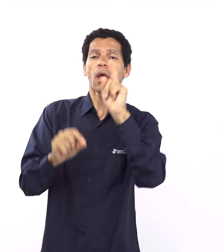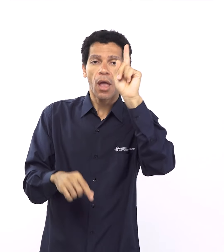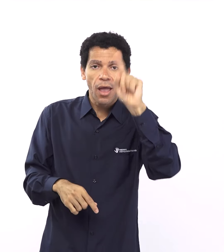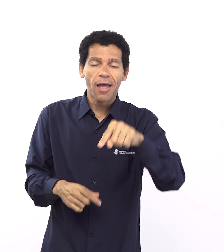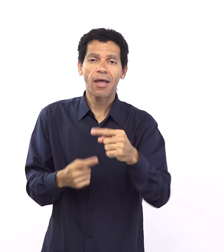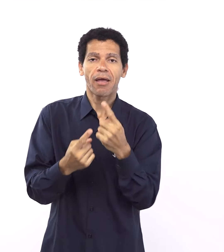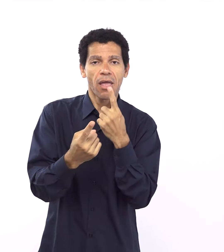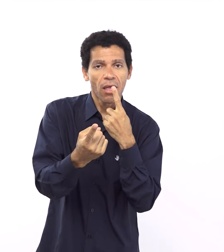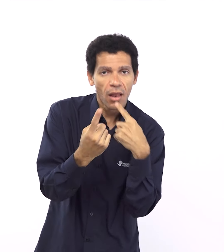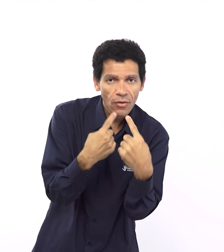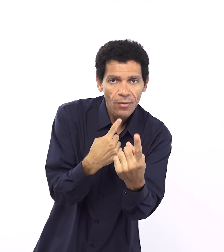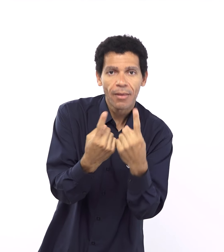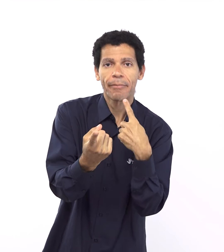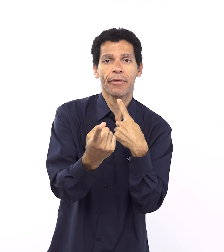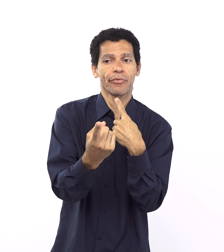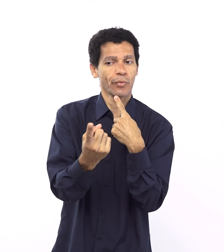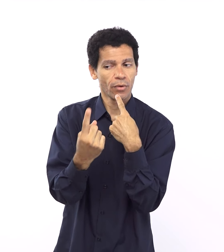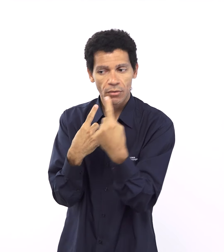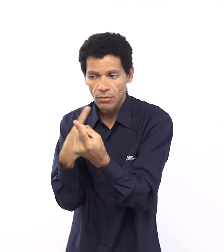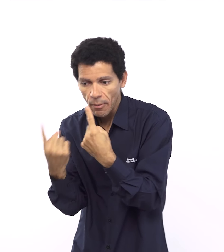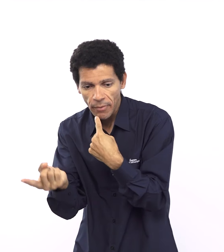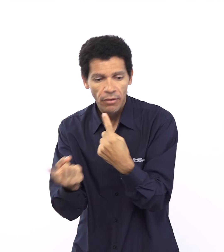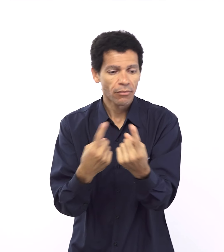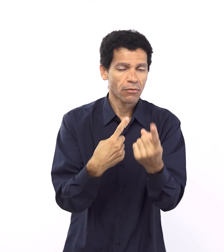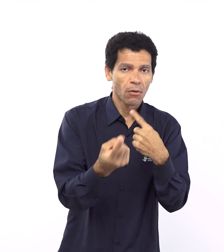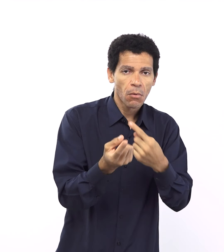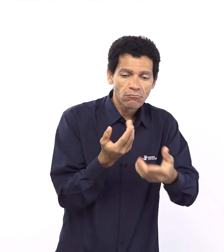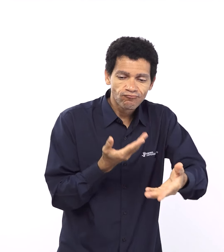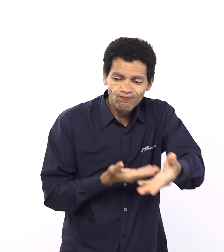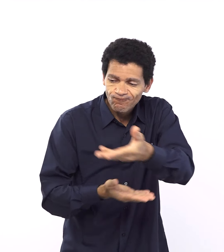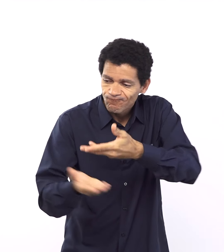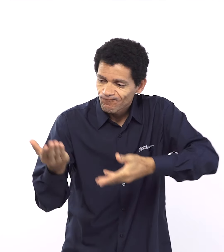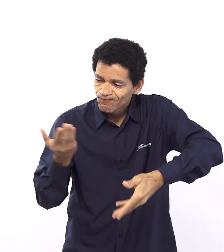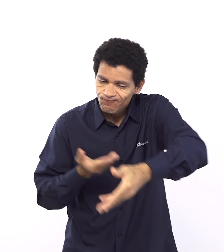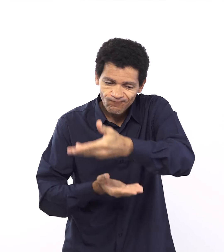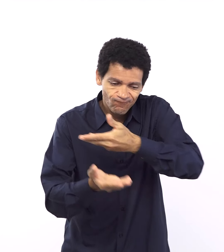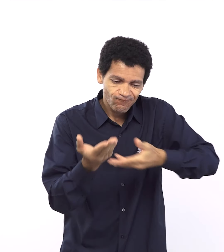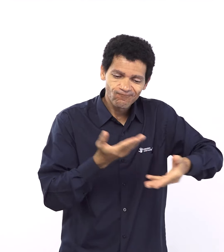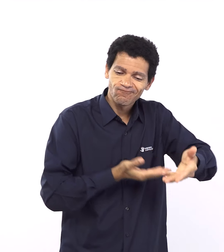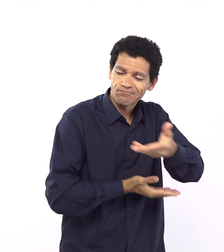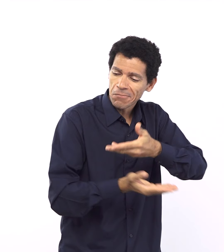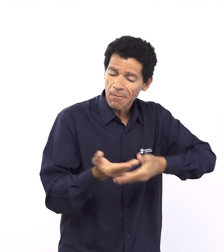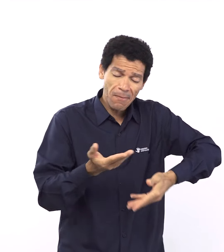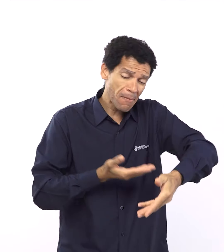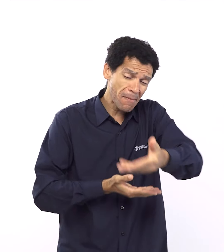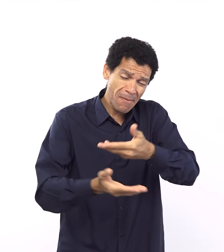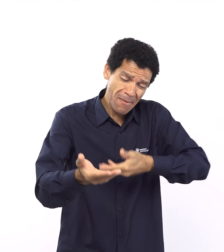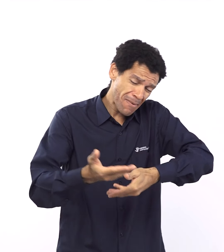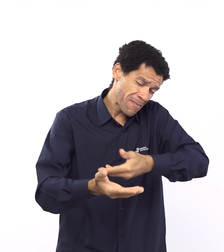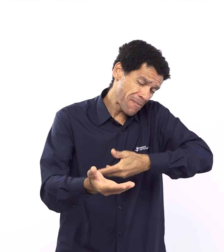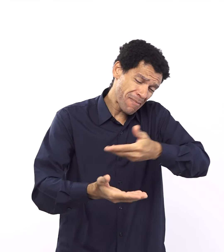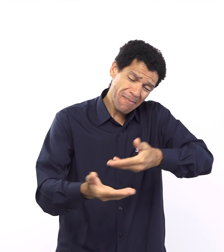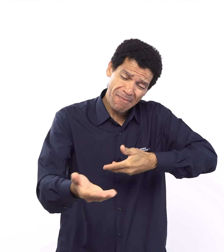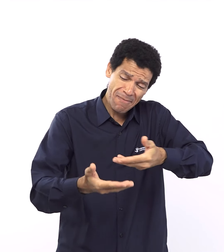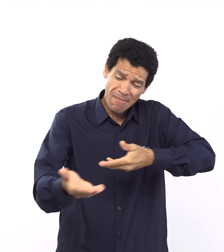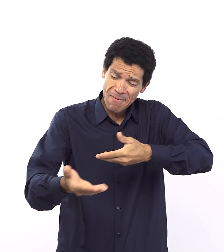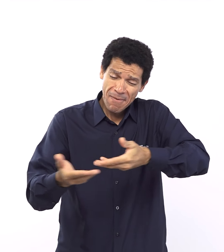Abraão agora com Moisés de novo está o relacionamento ou seja Deus procura para ter um